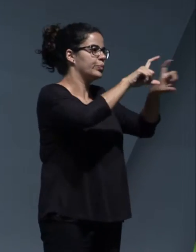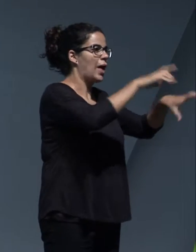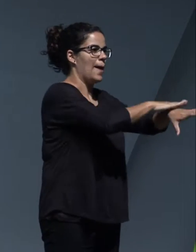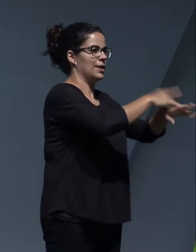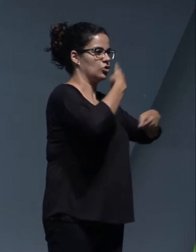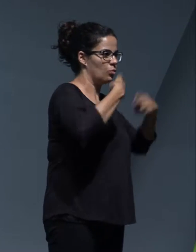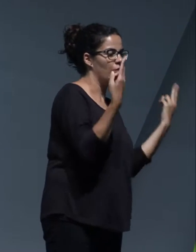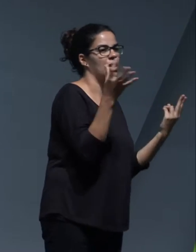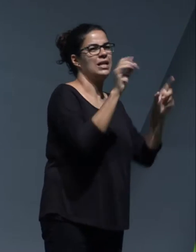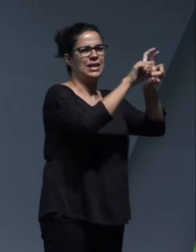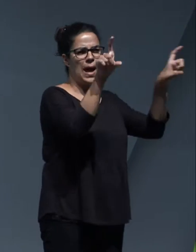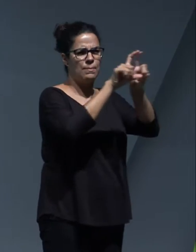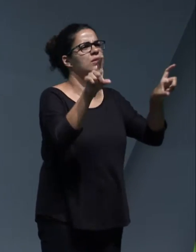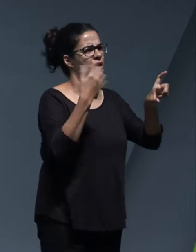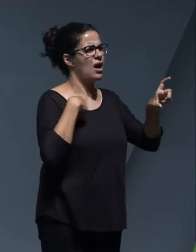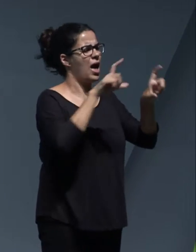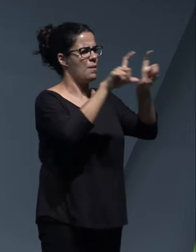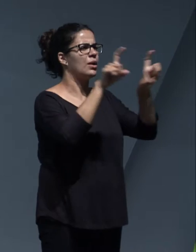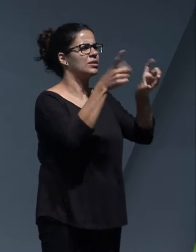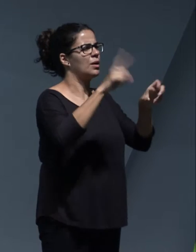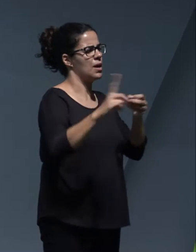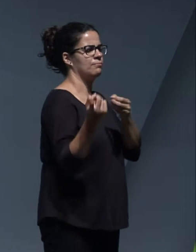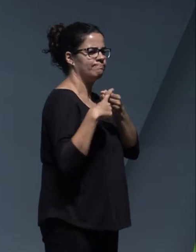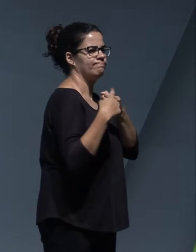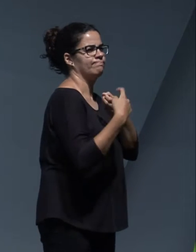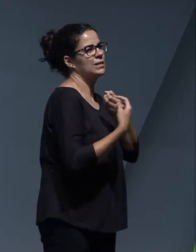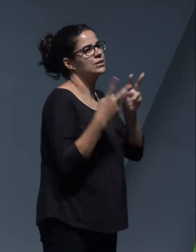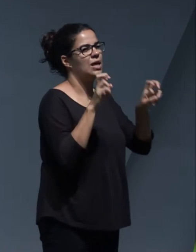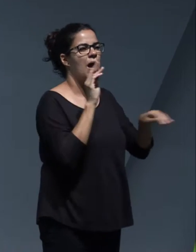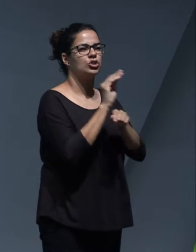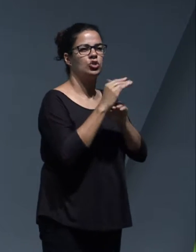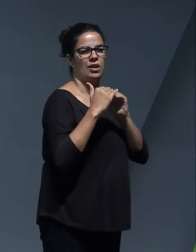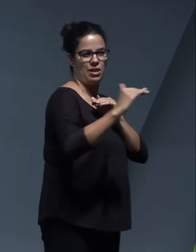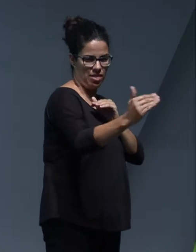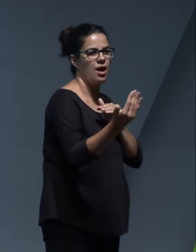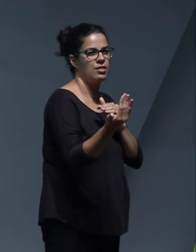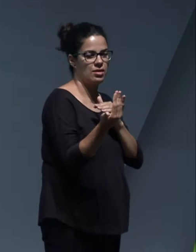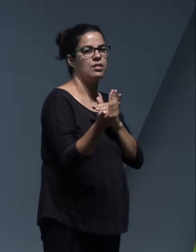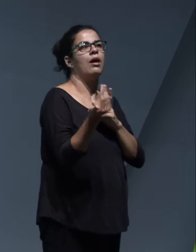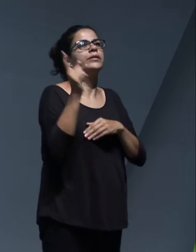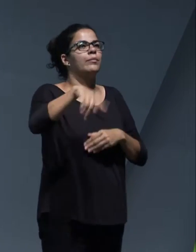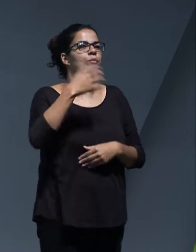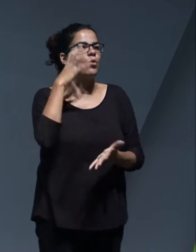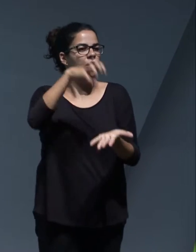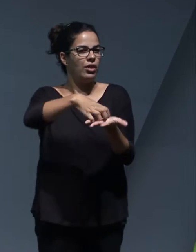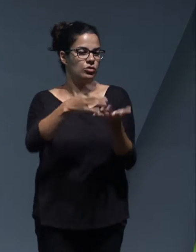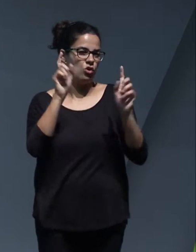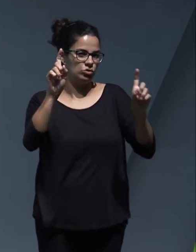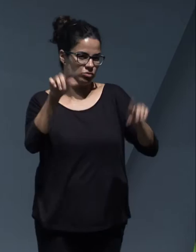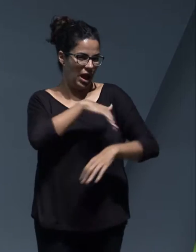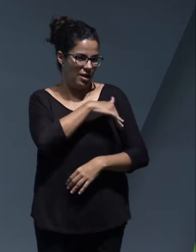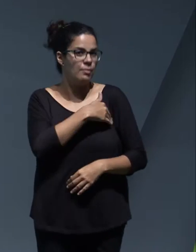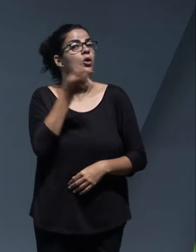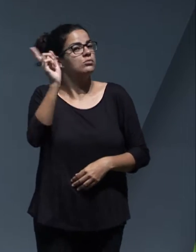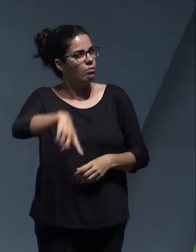empresas que cada vez están más implicadas en la sostenibilidad, centros académicos que también cada vez están más